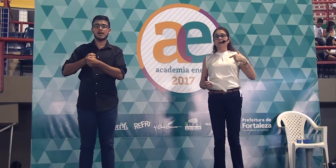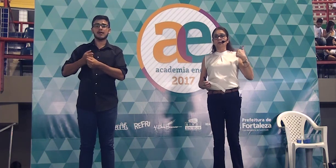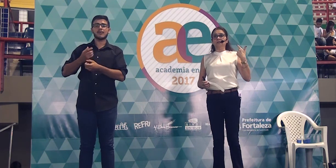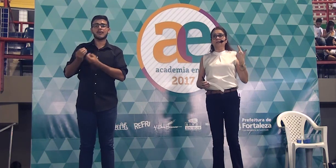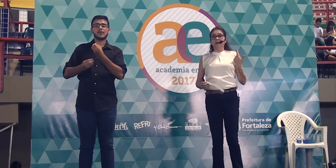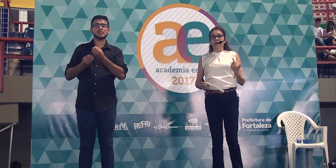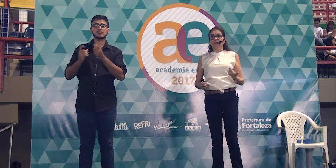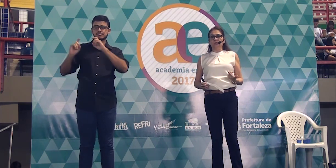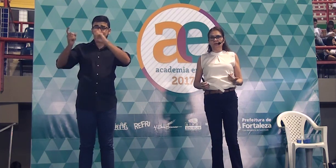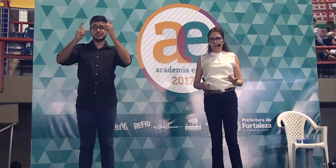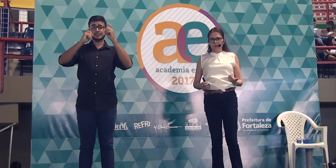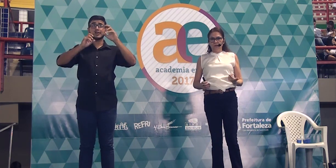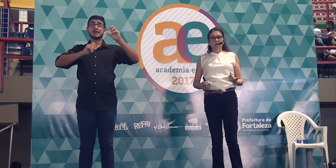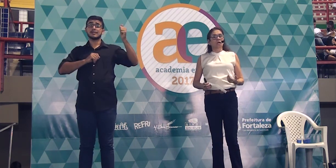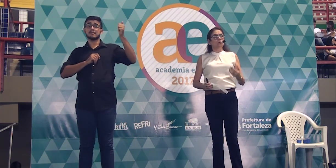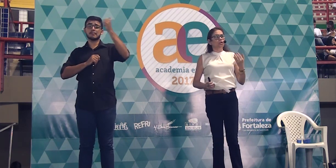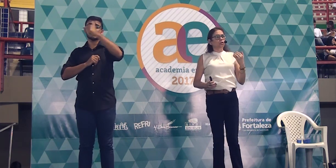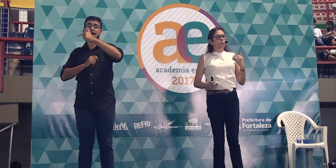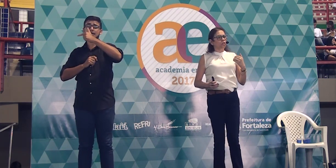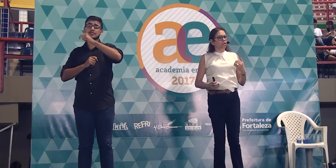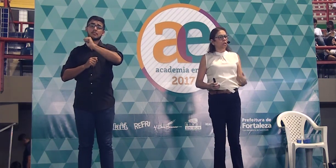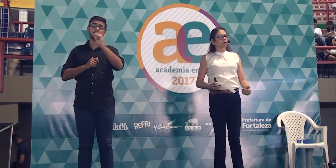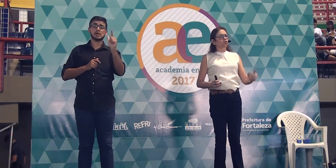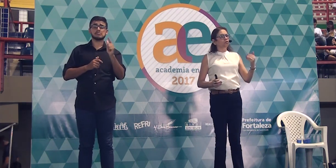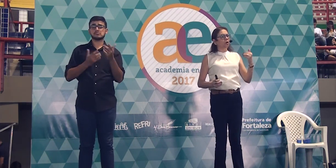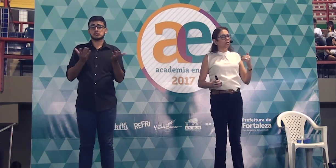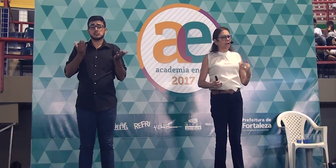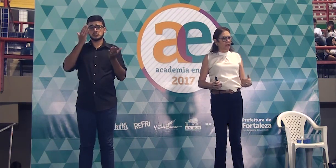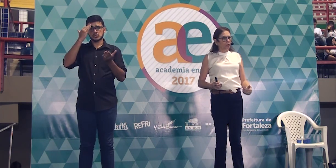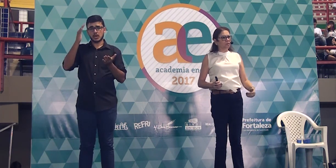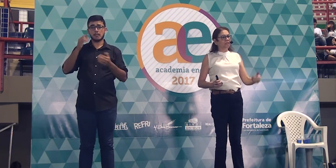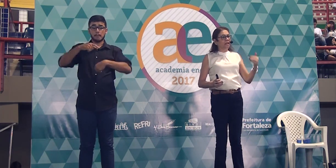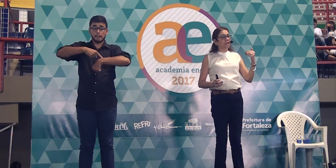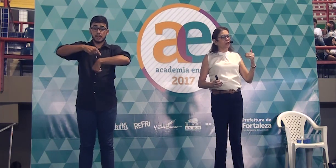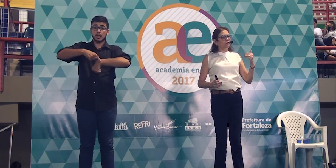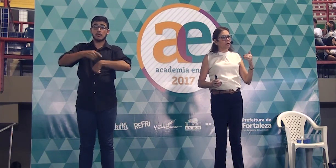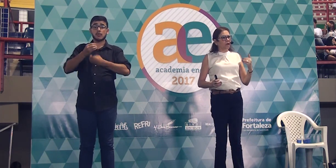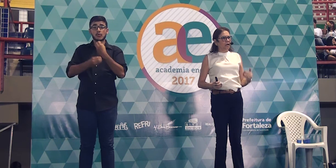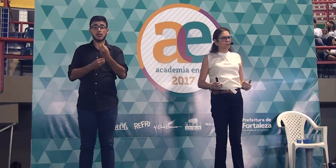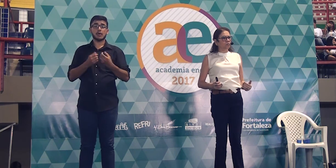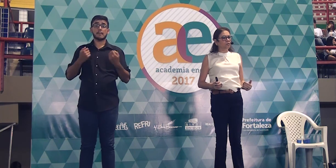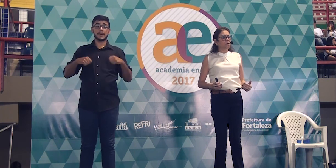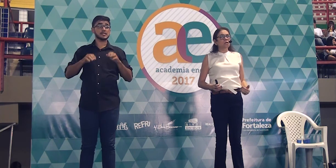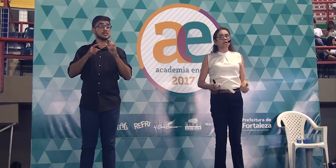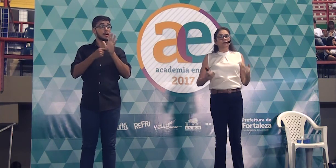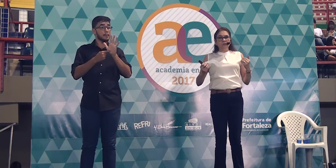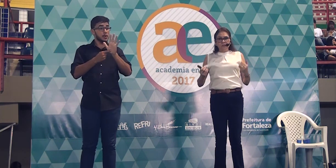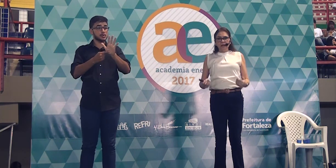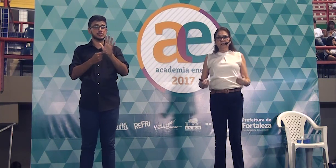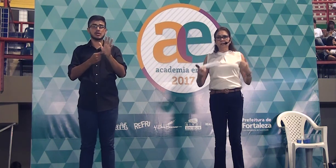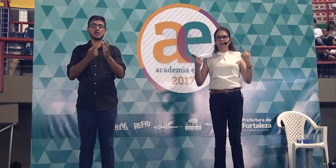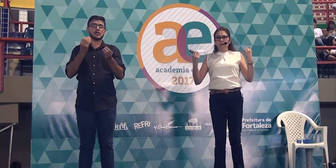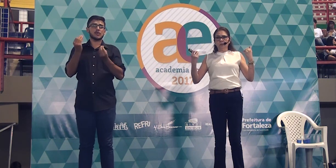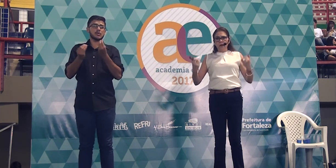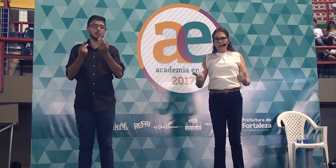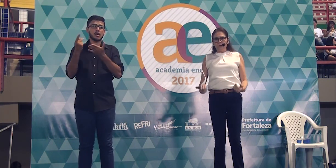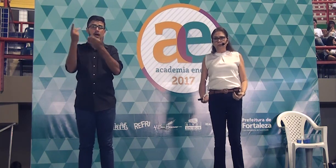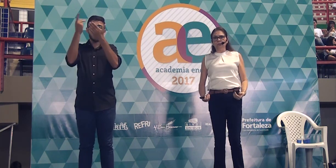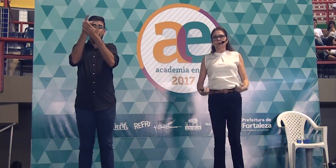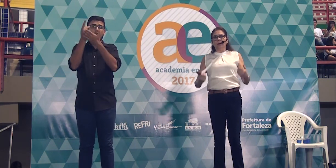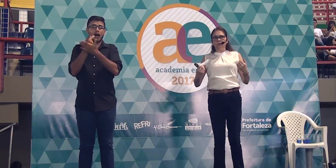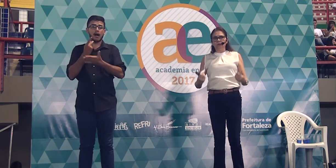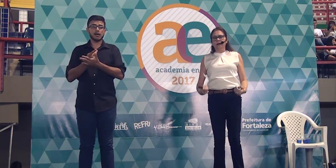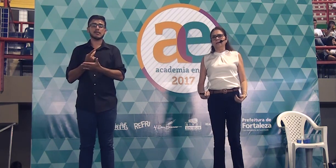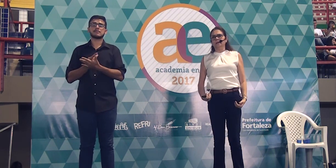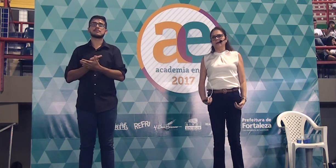os modelos certos, eu estou mostrando os modelos equivocados que vocês que são meu